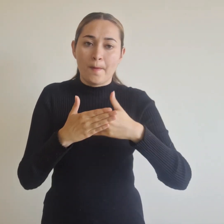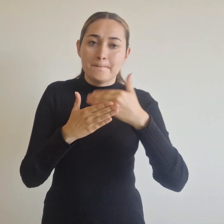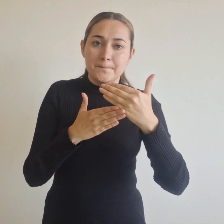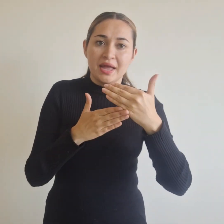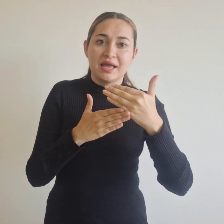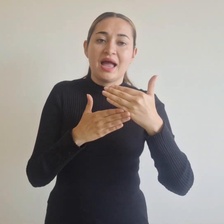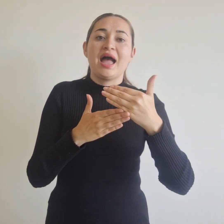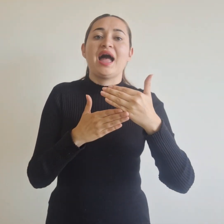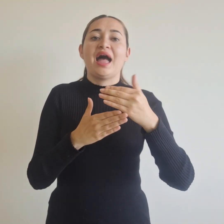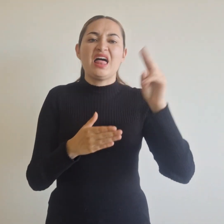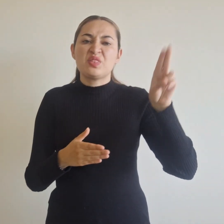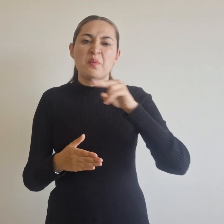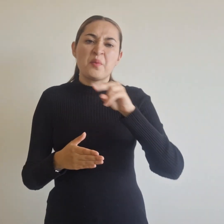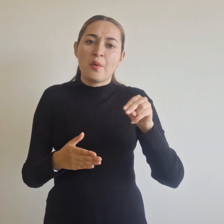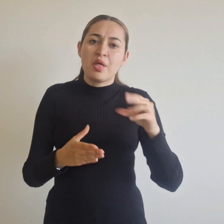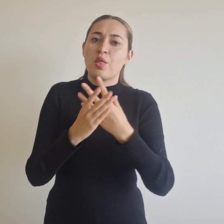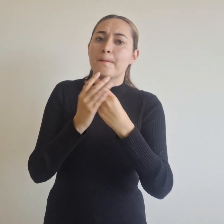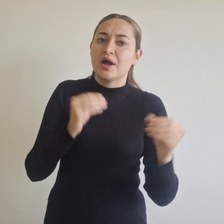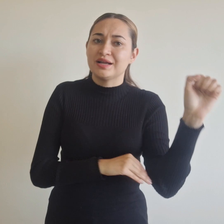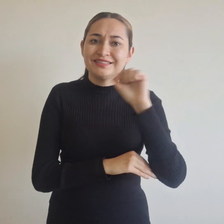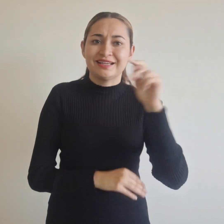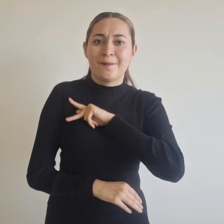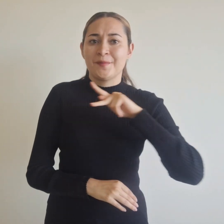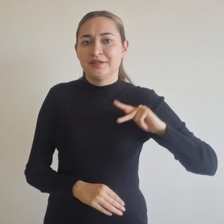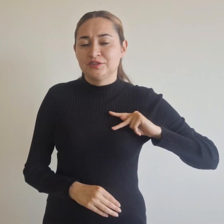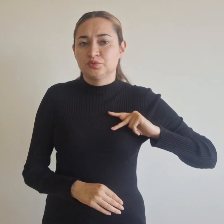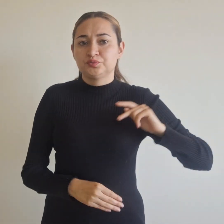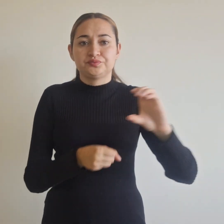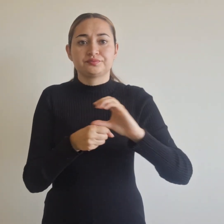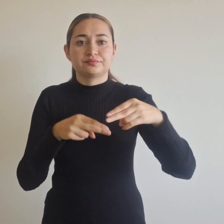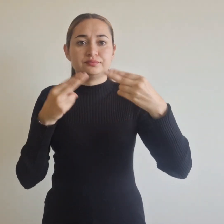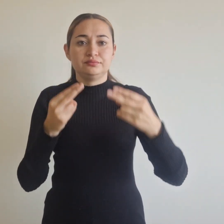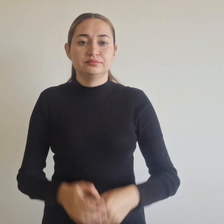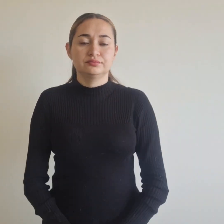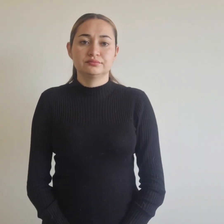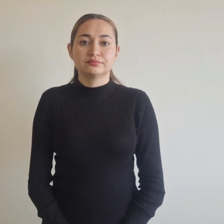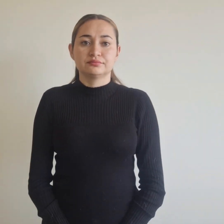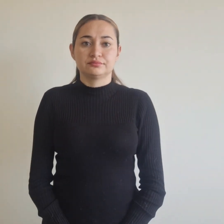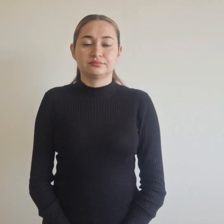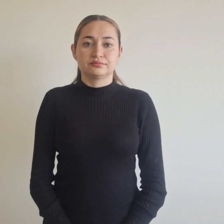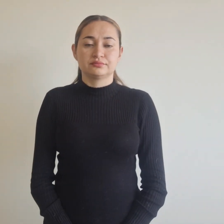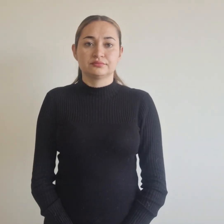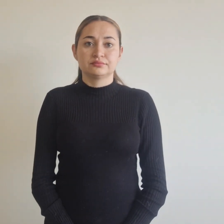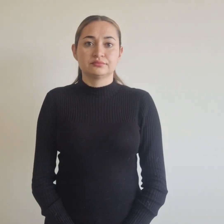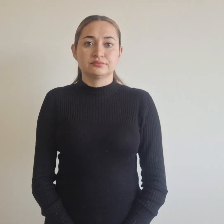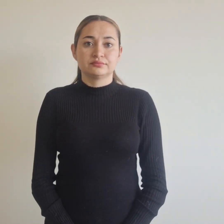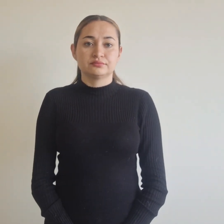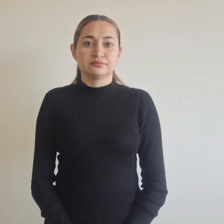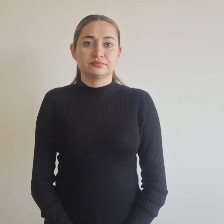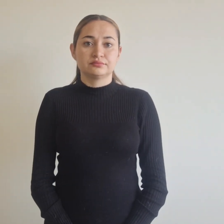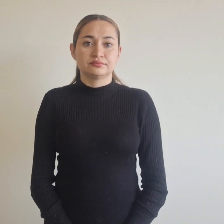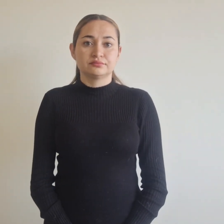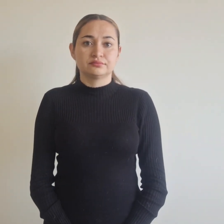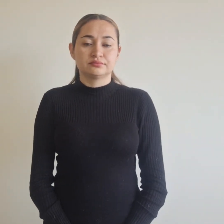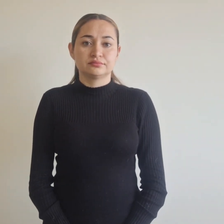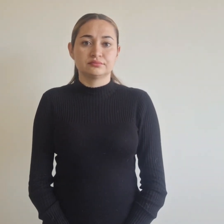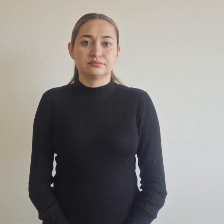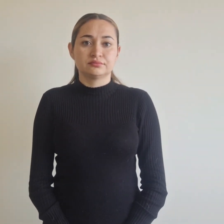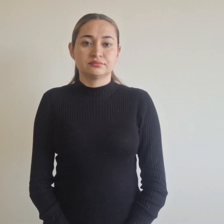pico y placa para vehículos particulares en la ciudad de Tunja. La medida no contempla ninguna modificación y se